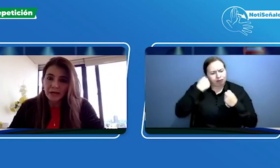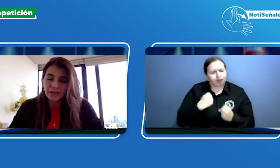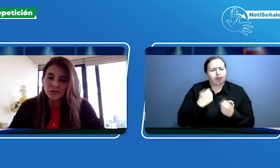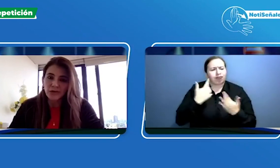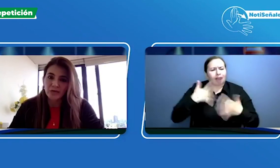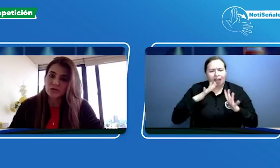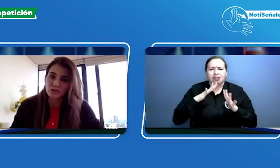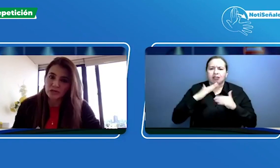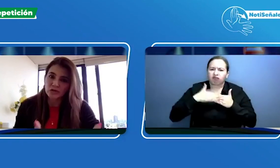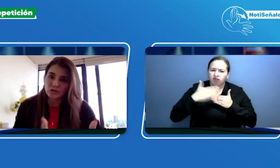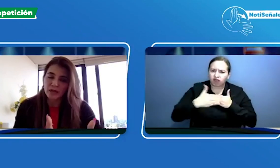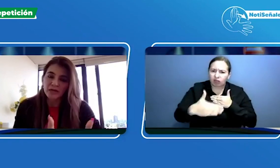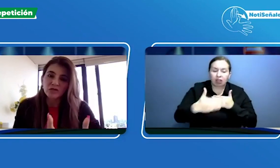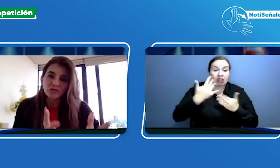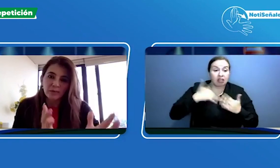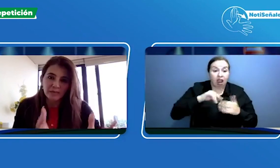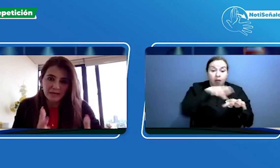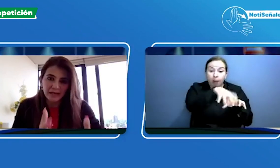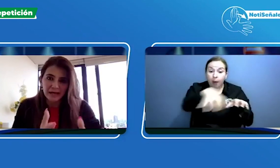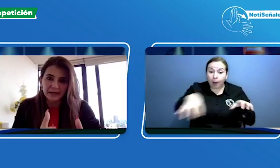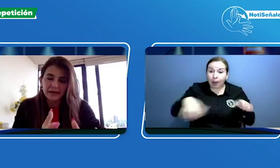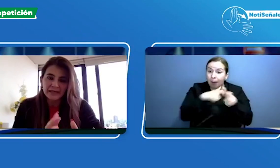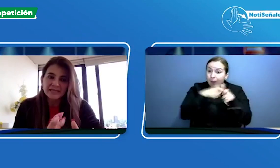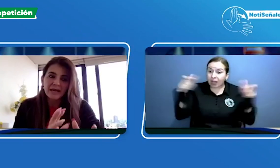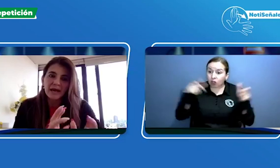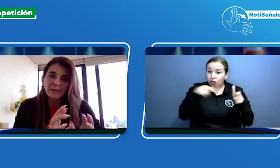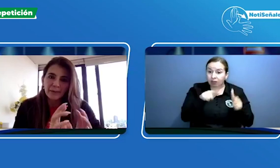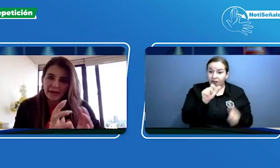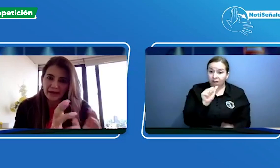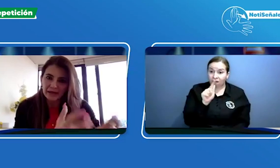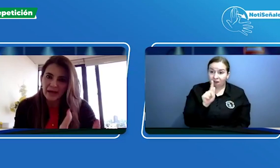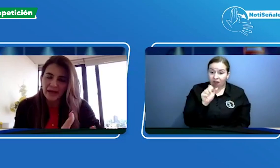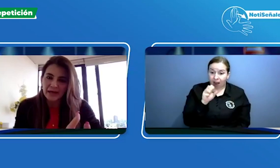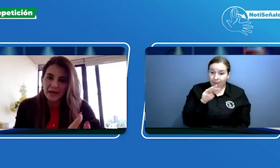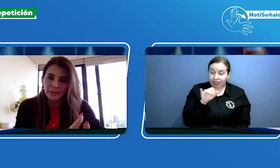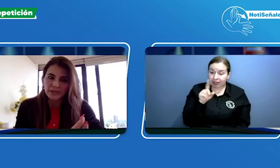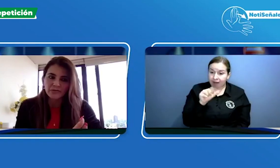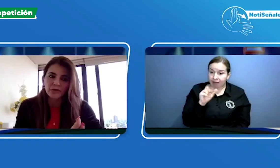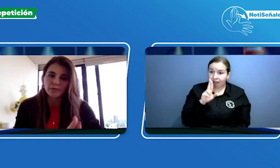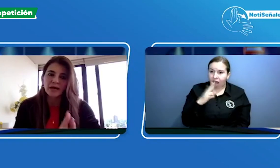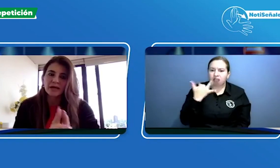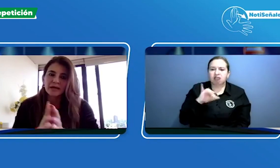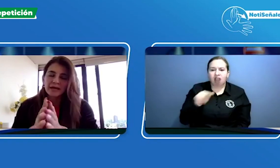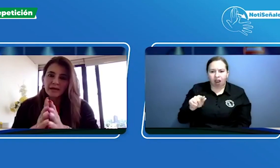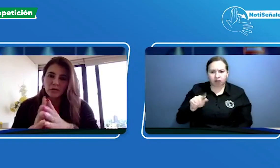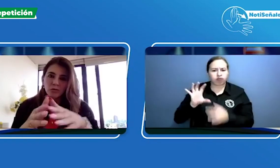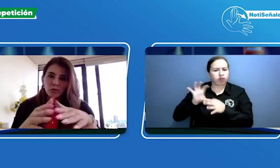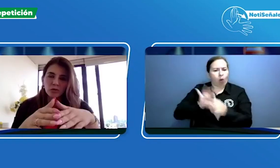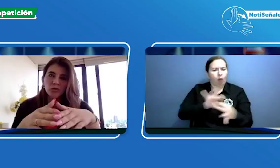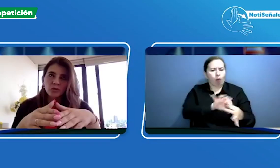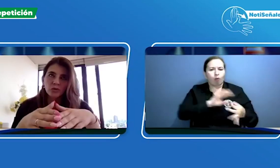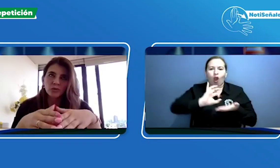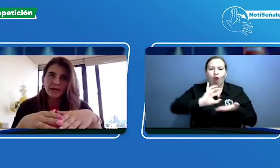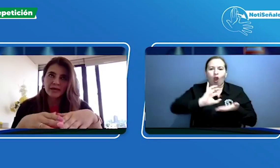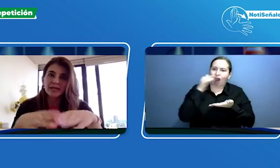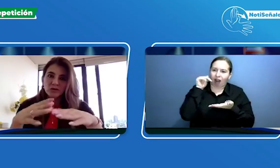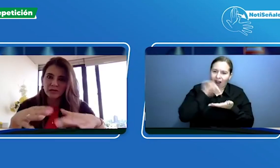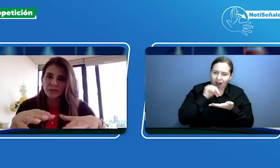la mayoría de nuestros centros médicos famisanar se apeguen a la plataforma como bien les conté al